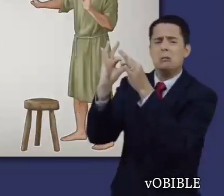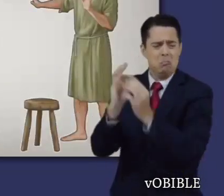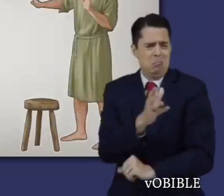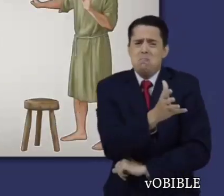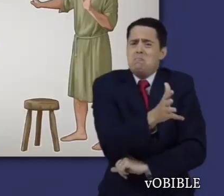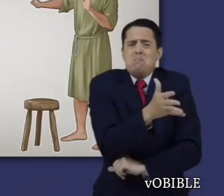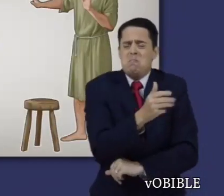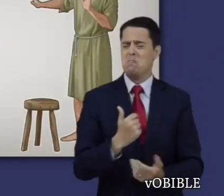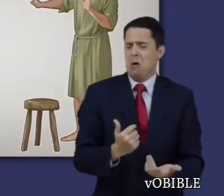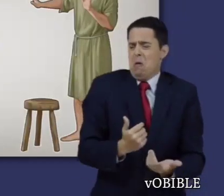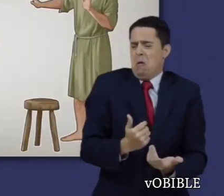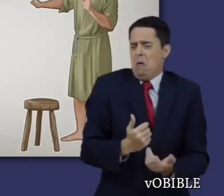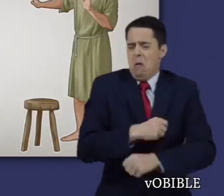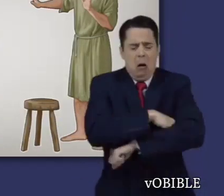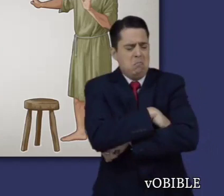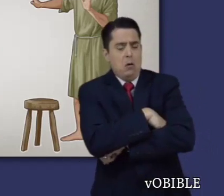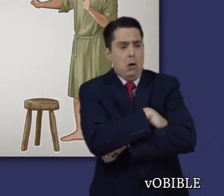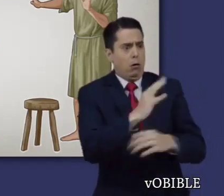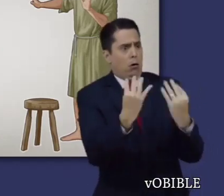desea obtener el perdón de Dios.